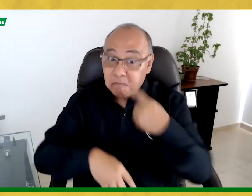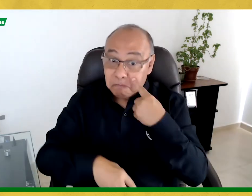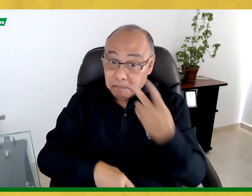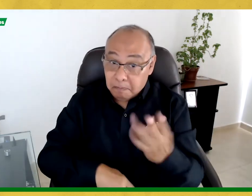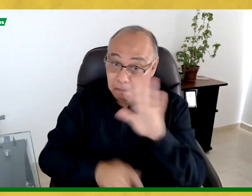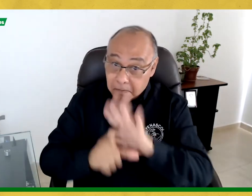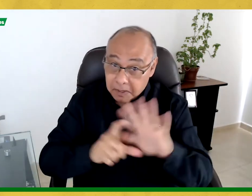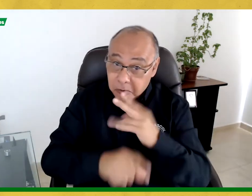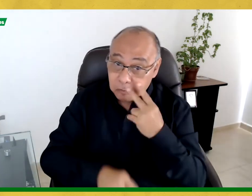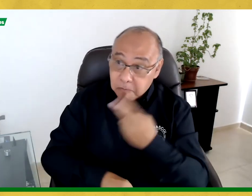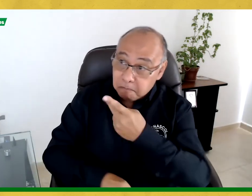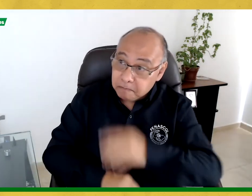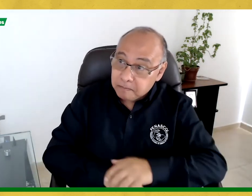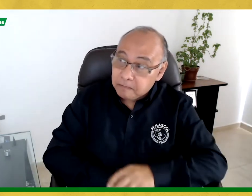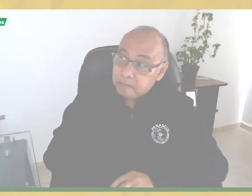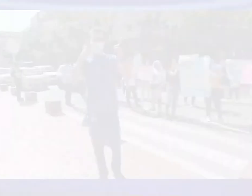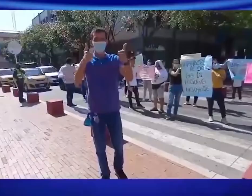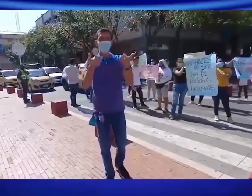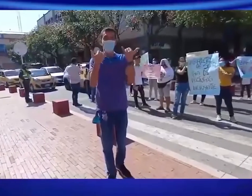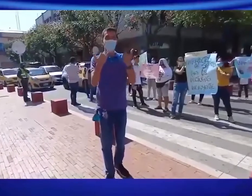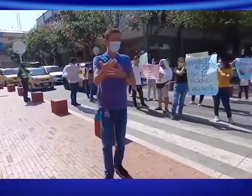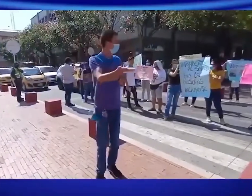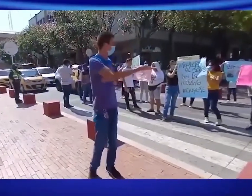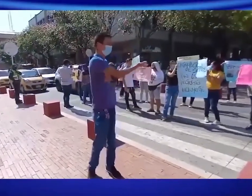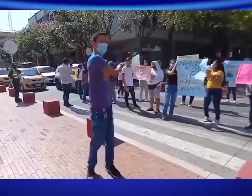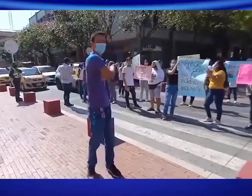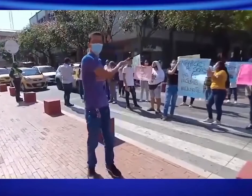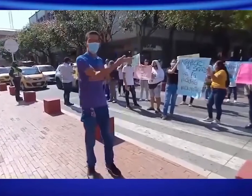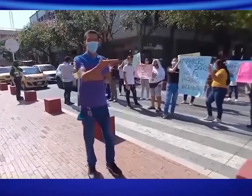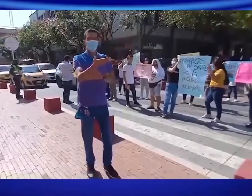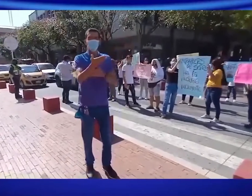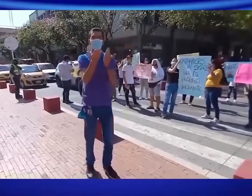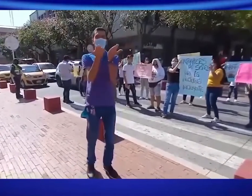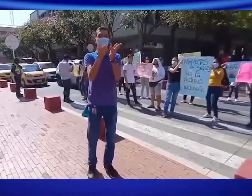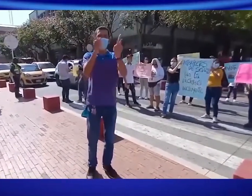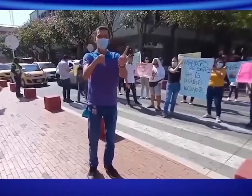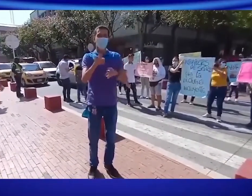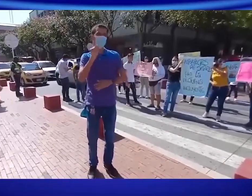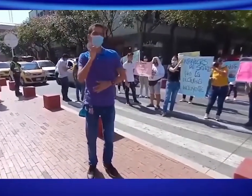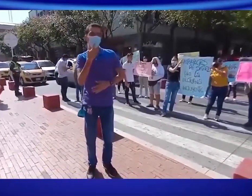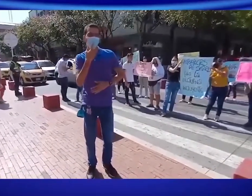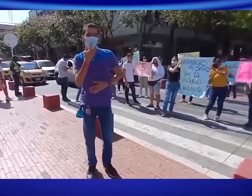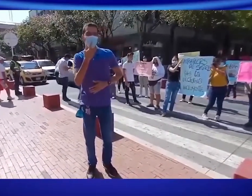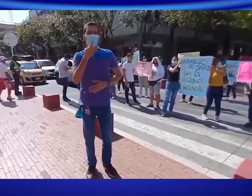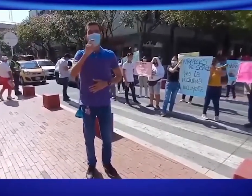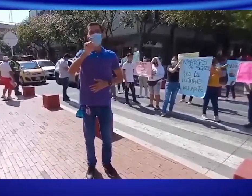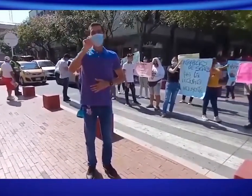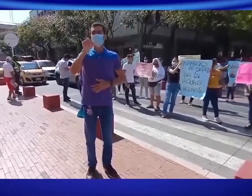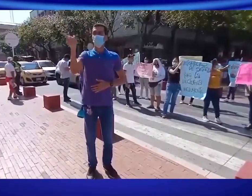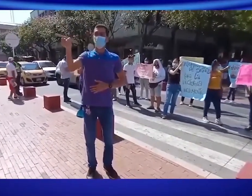plantón en dicha ciudad. Observemos el video. ...de la ciudad exigiendo su derecho a